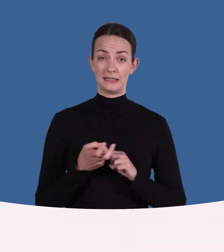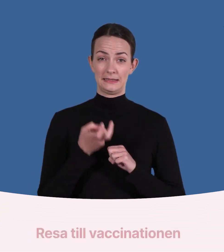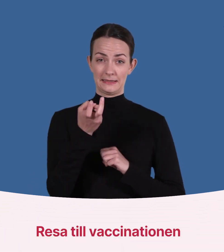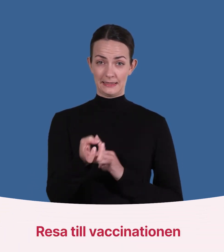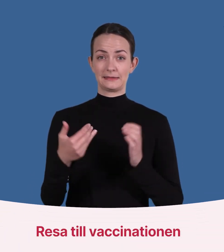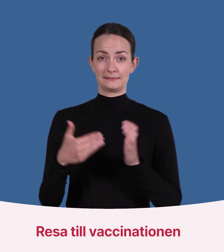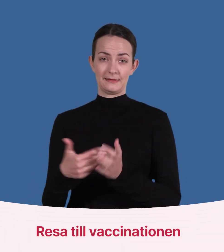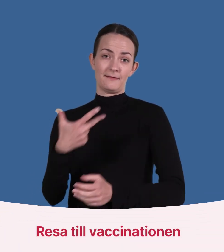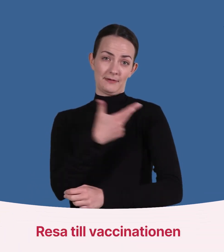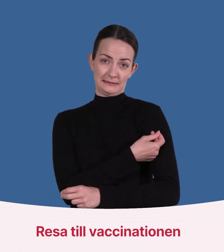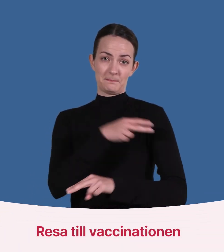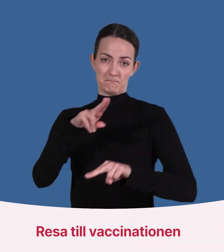Resa till vaccinationen